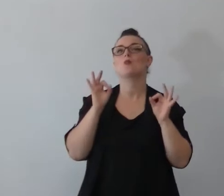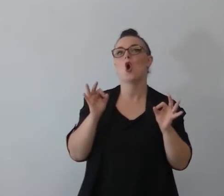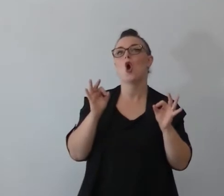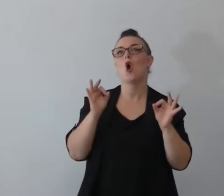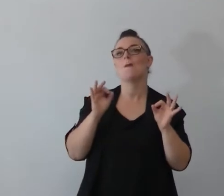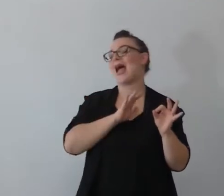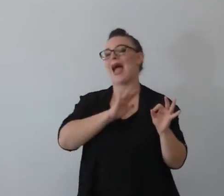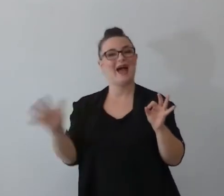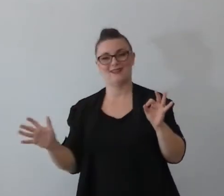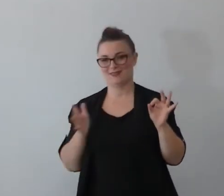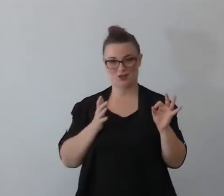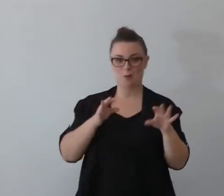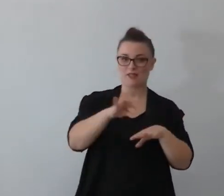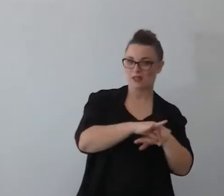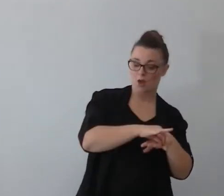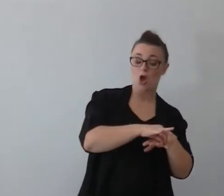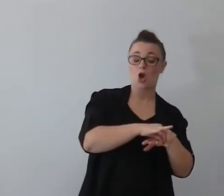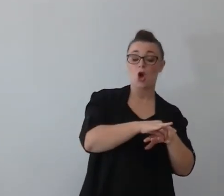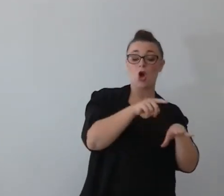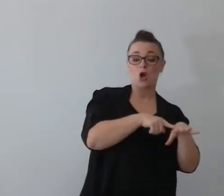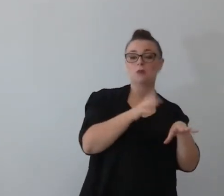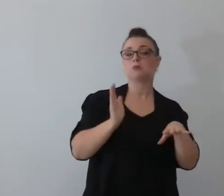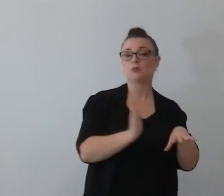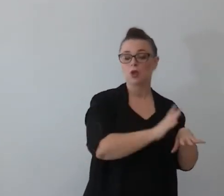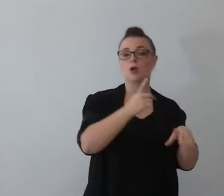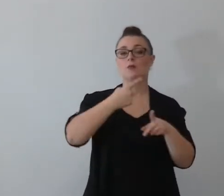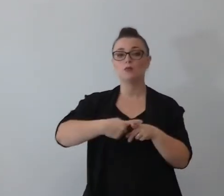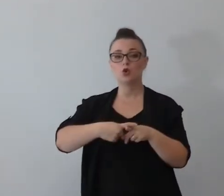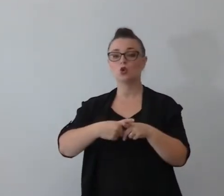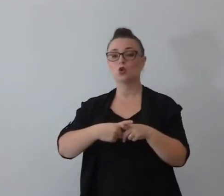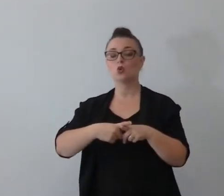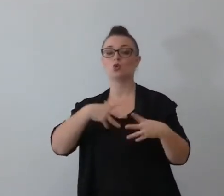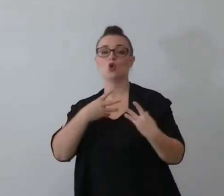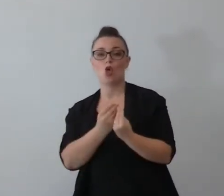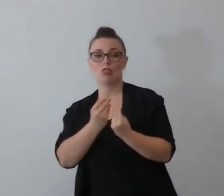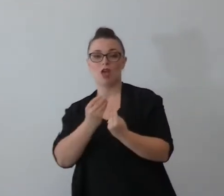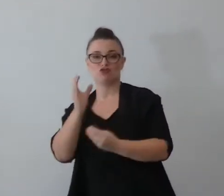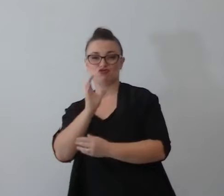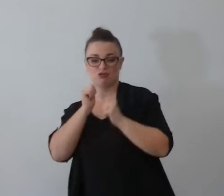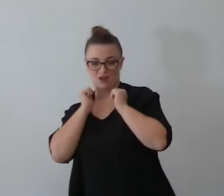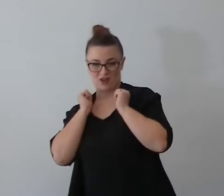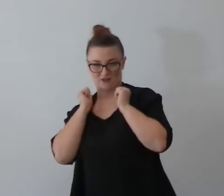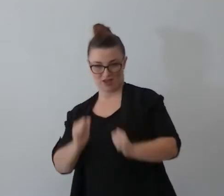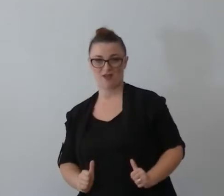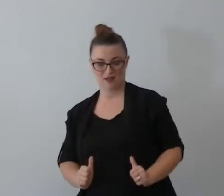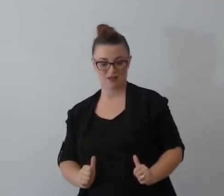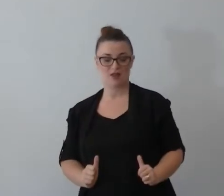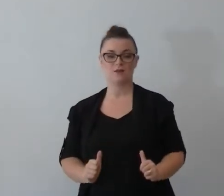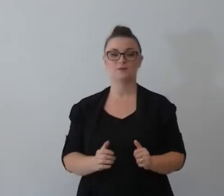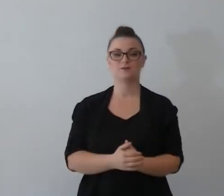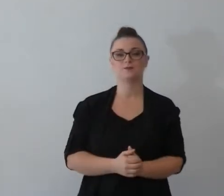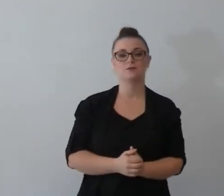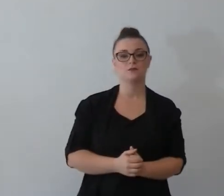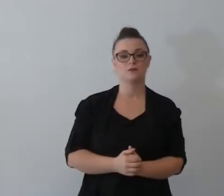ci sono le cosiddette unioni civili la definizione di coppia come la pensavamo